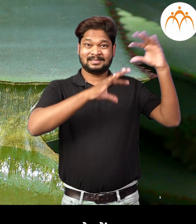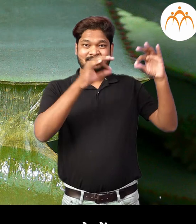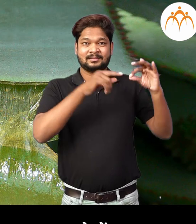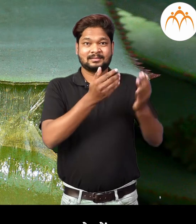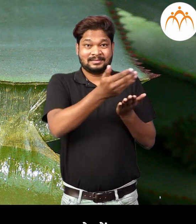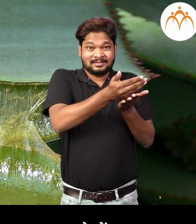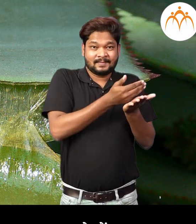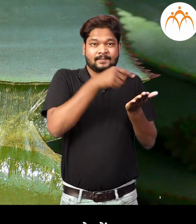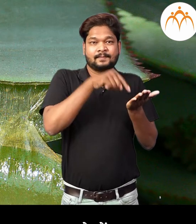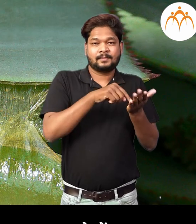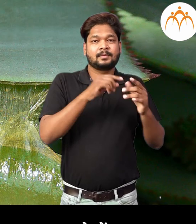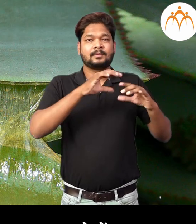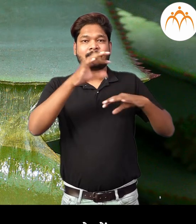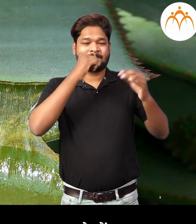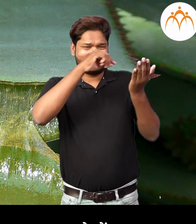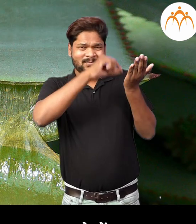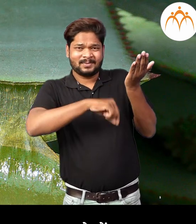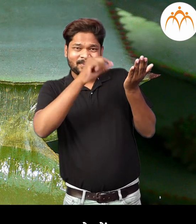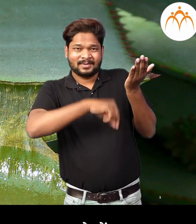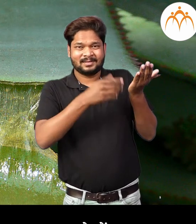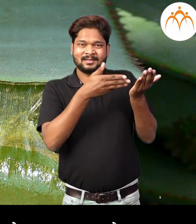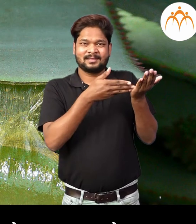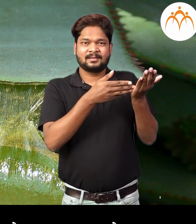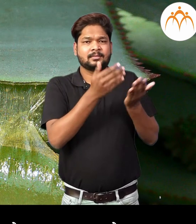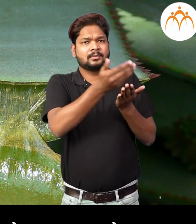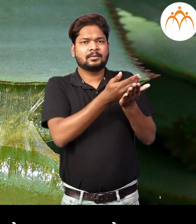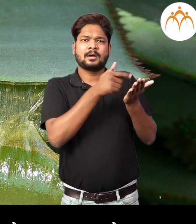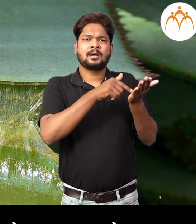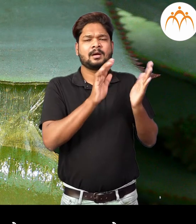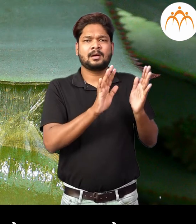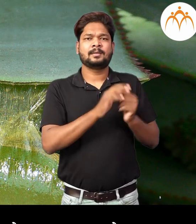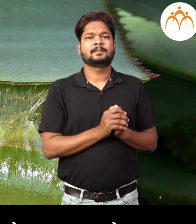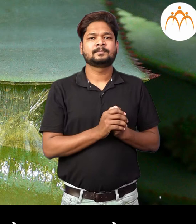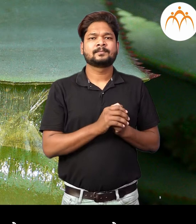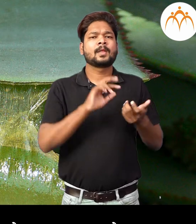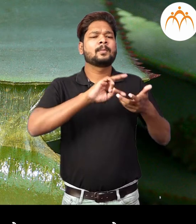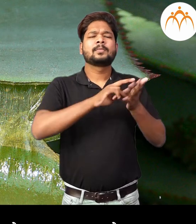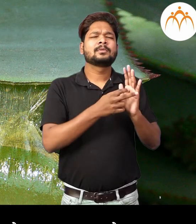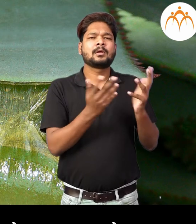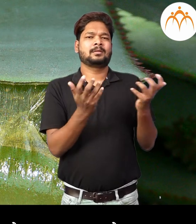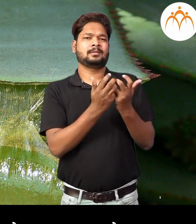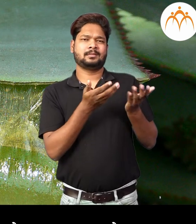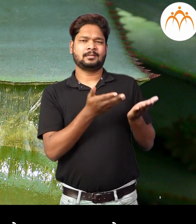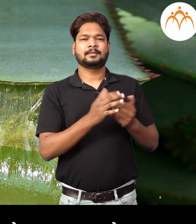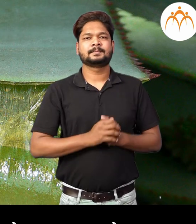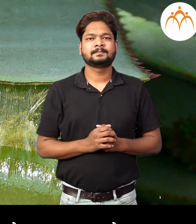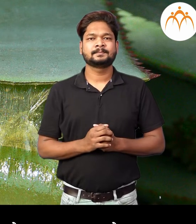पान मधे तोडले तर त्या तुन पाणया सारखे थेम पड़तात अशी पाने हे कोरफडीचे दिस्रणारे अनुकुल नहे